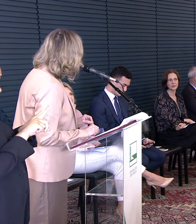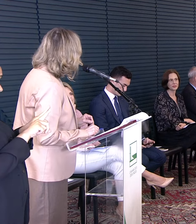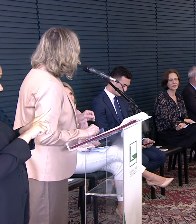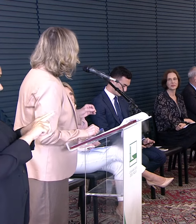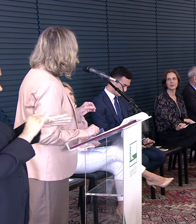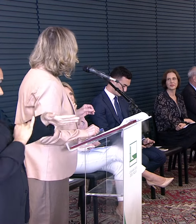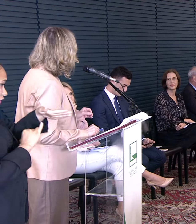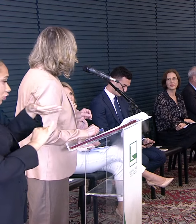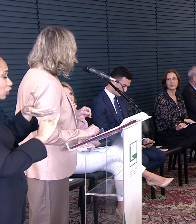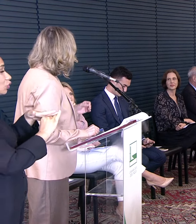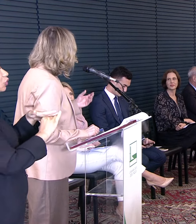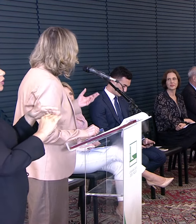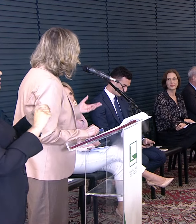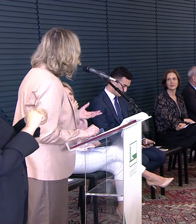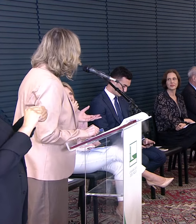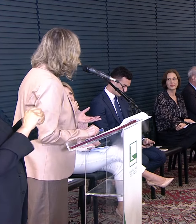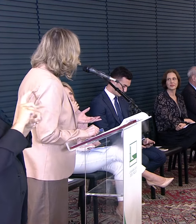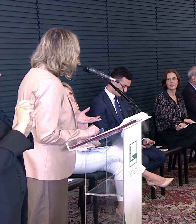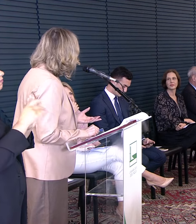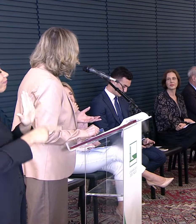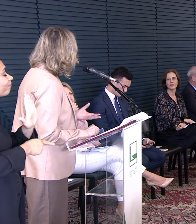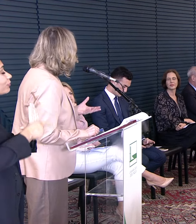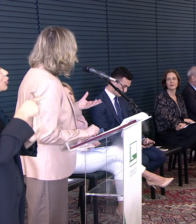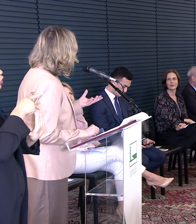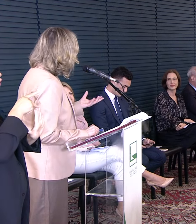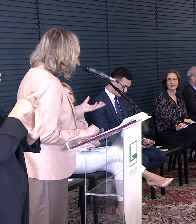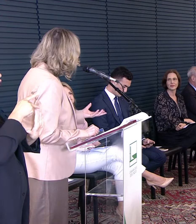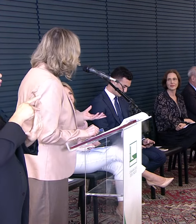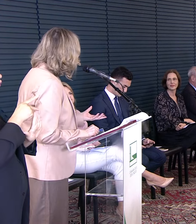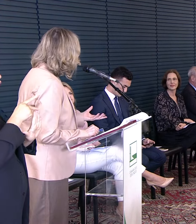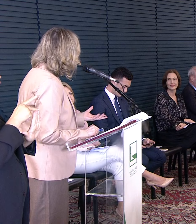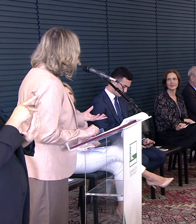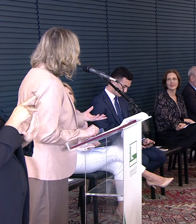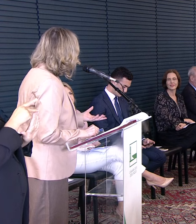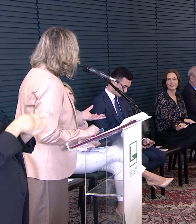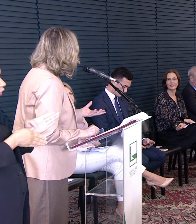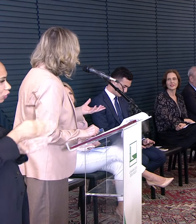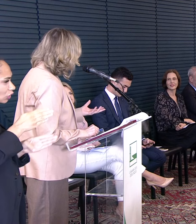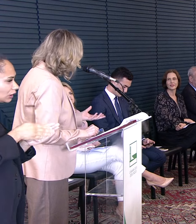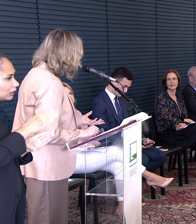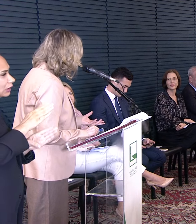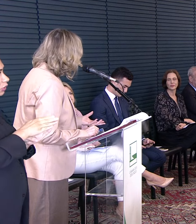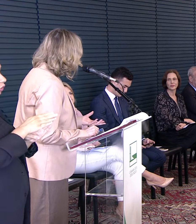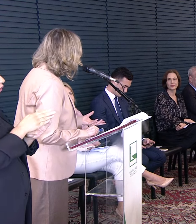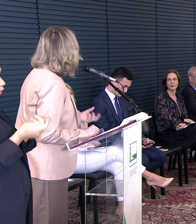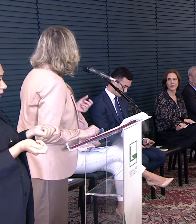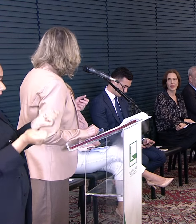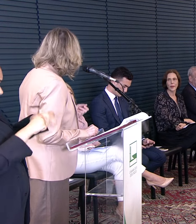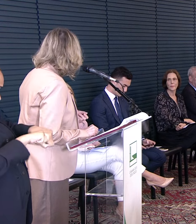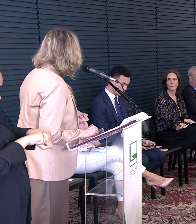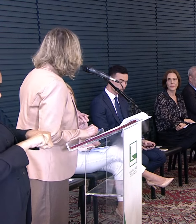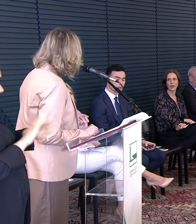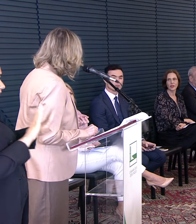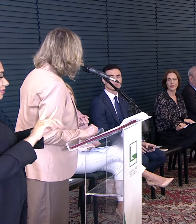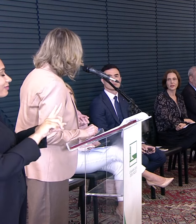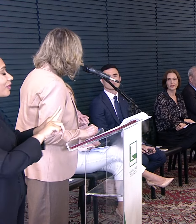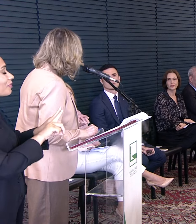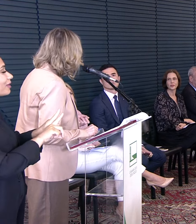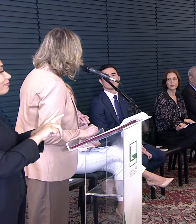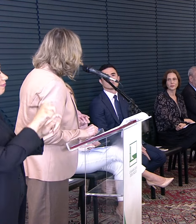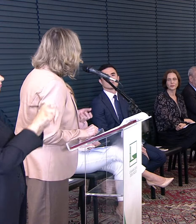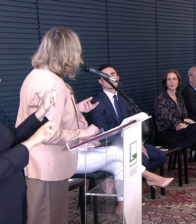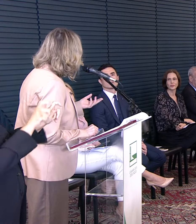São feitas dos seus projetos Das suas diretrizes Sua vocação Mas também de pessoas